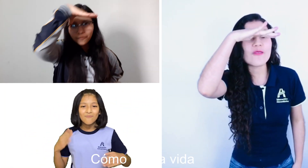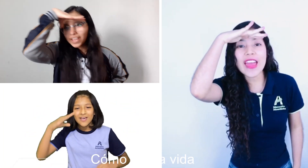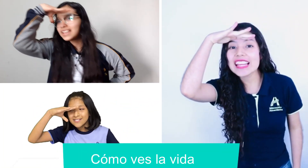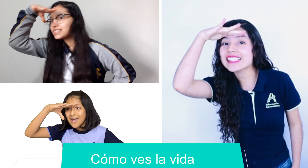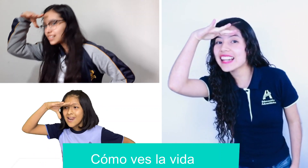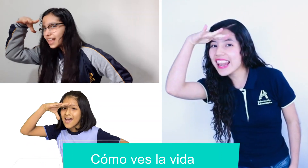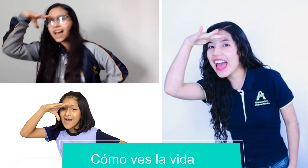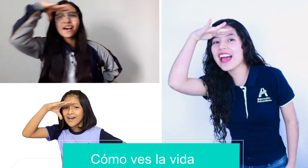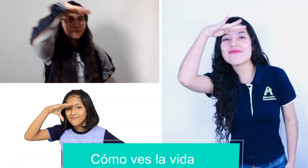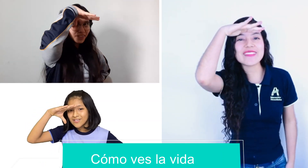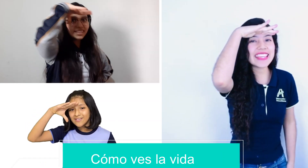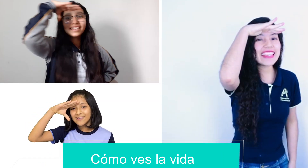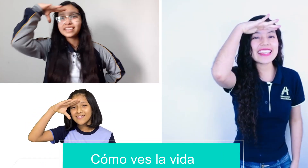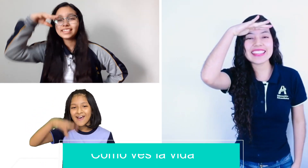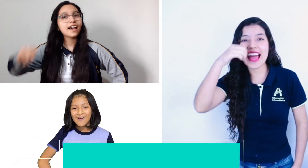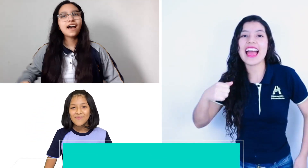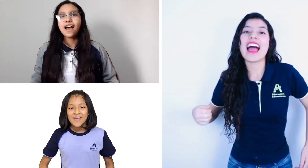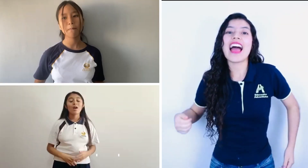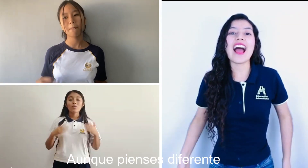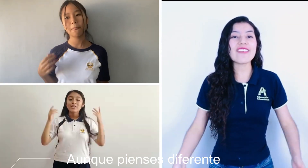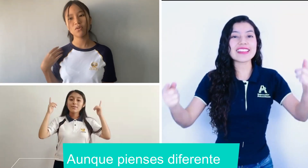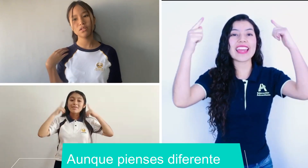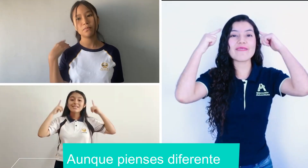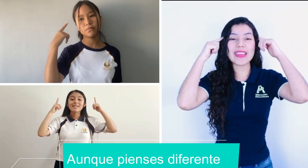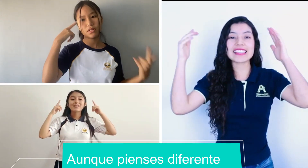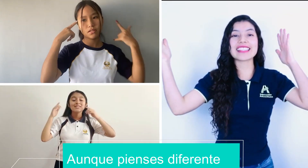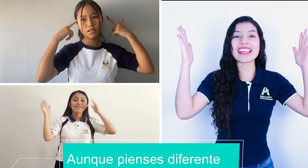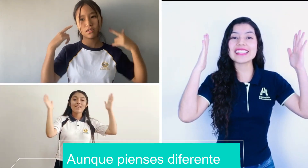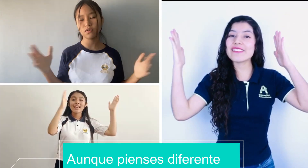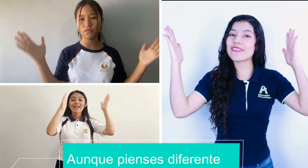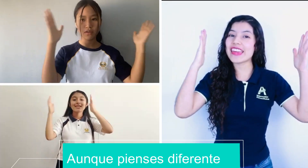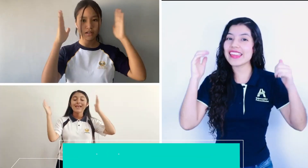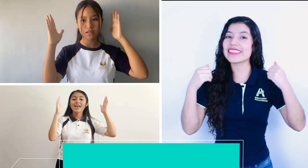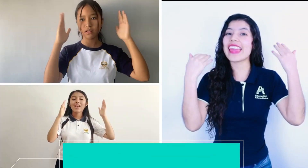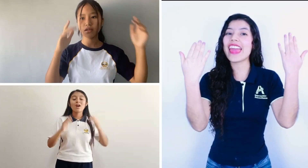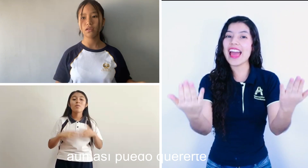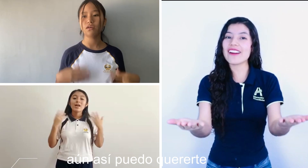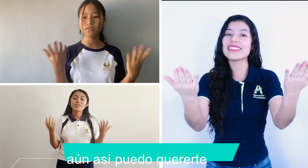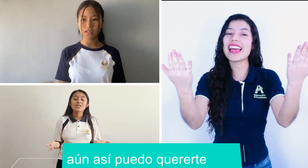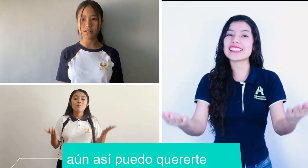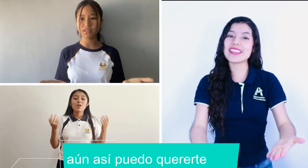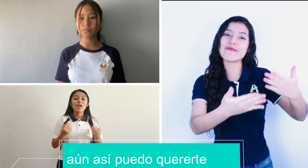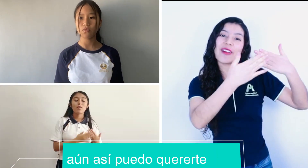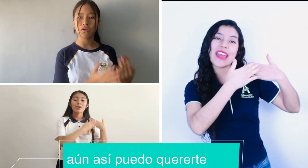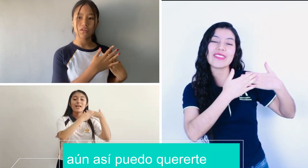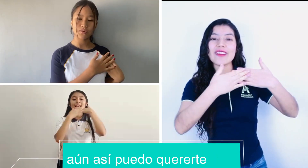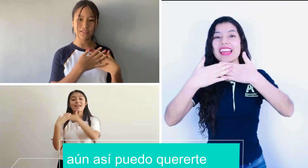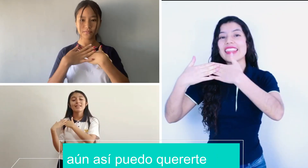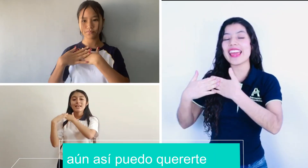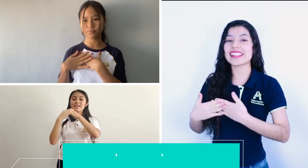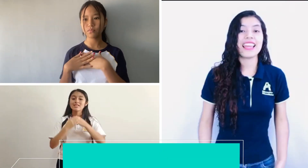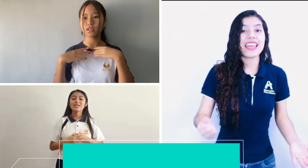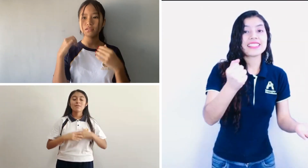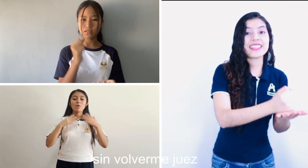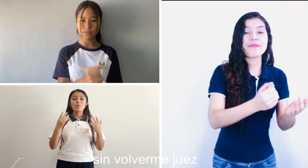cómo ves la vida Aunque pienses diferente, aún así puedo